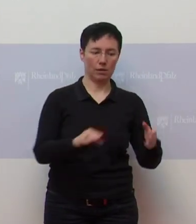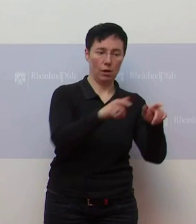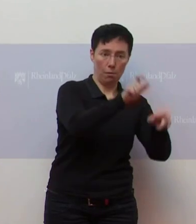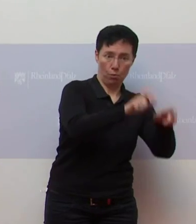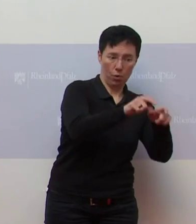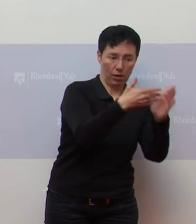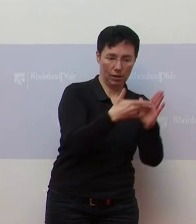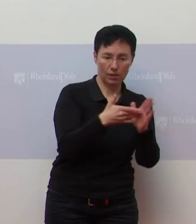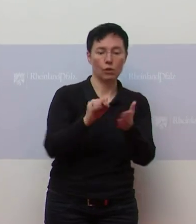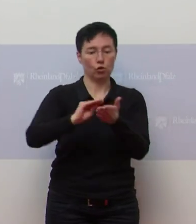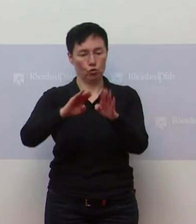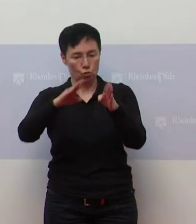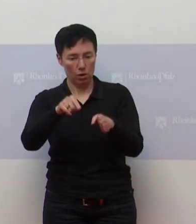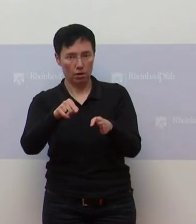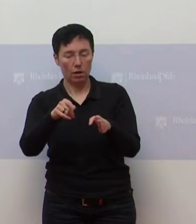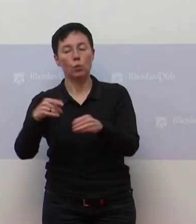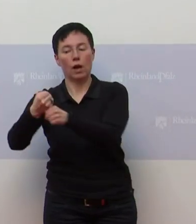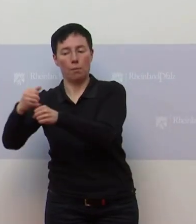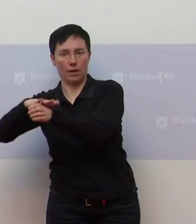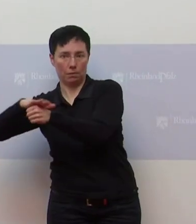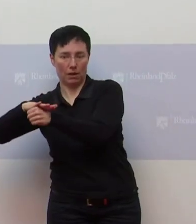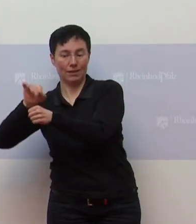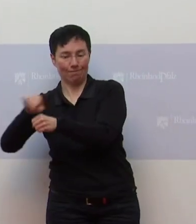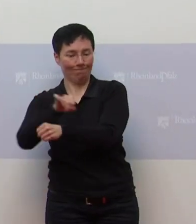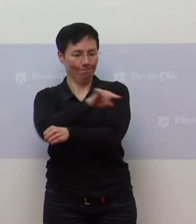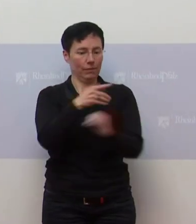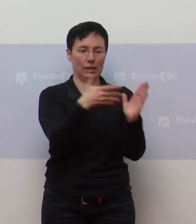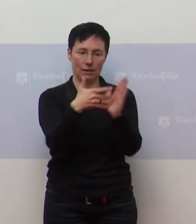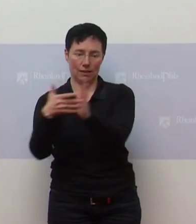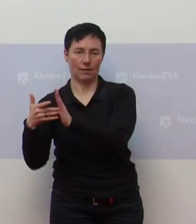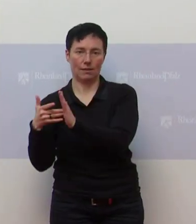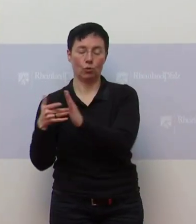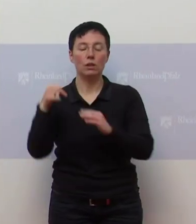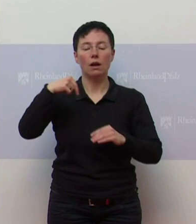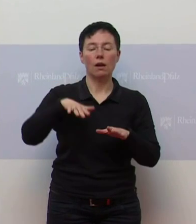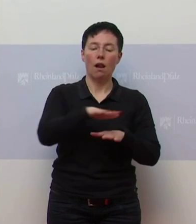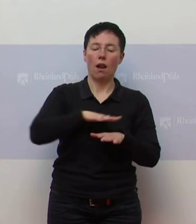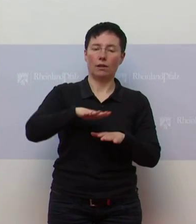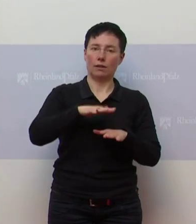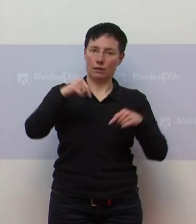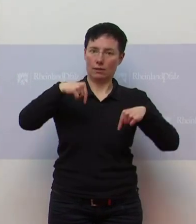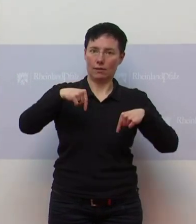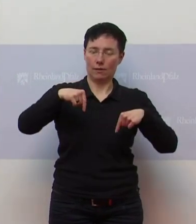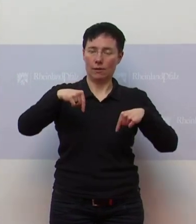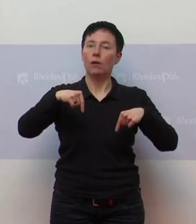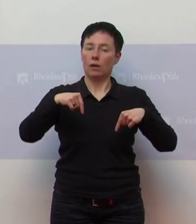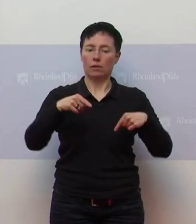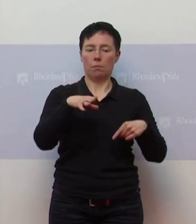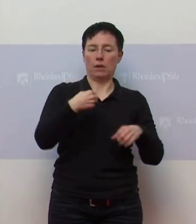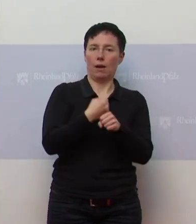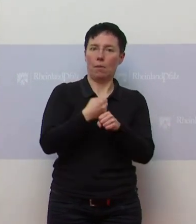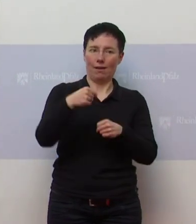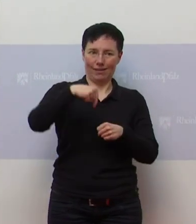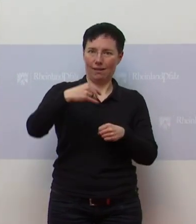die Schulen, der Arbeitsbereich. Was unsere Landesverwaltung betrifft, bekommen unsere Beschäftigten unmittelbar. Ein regelmäßiges